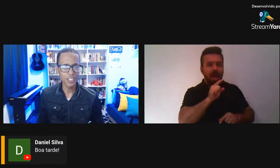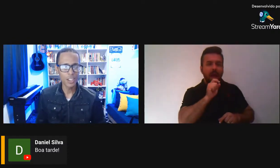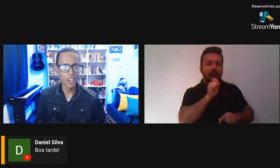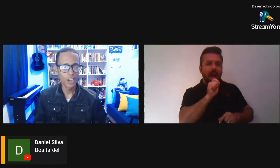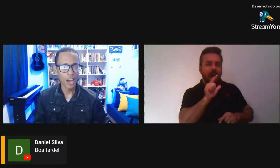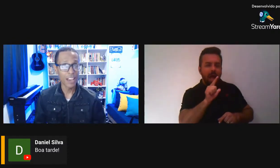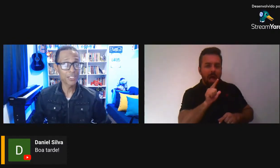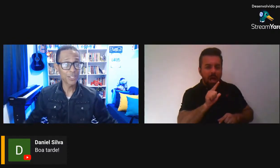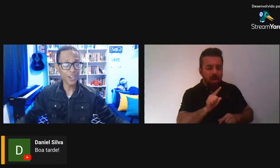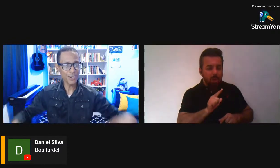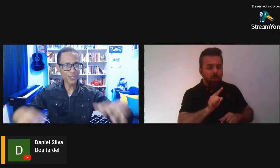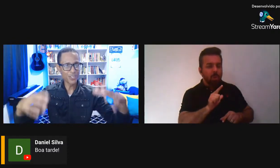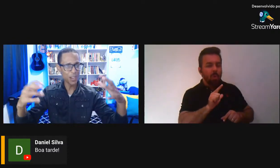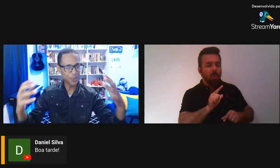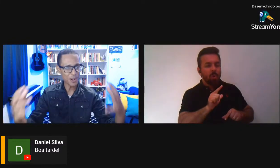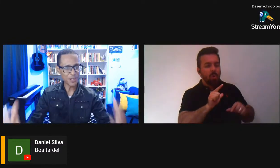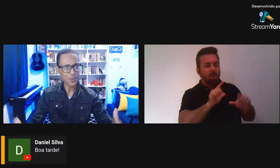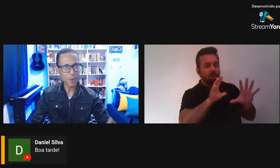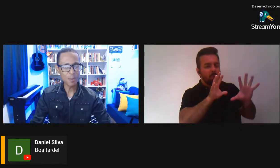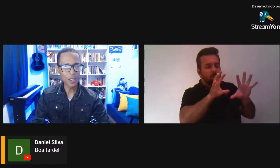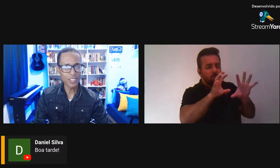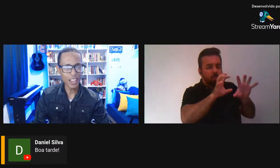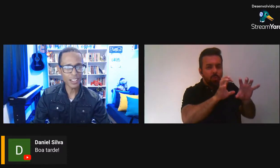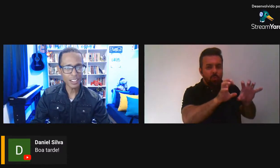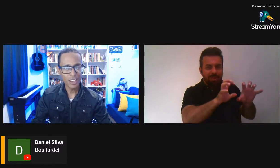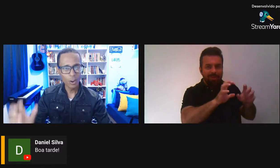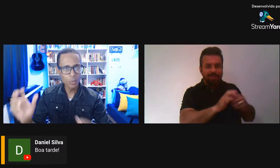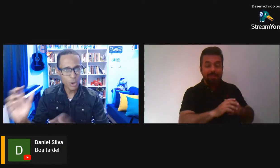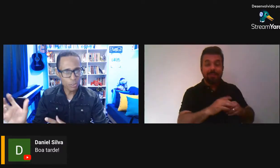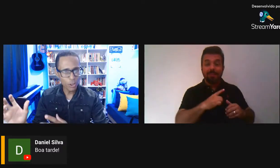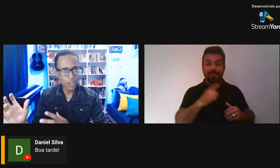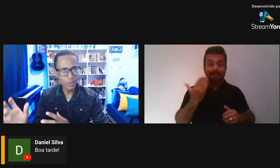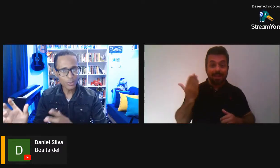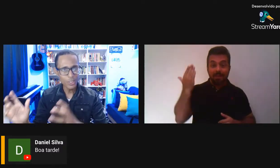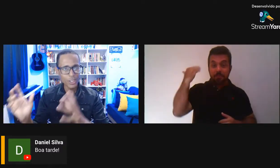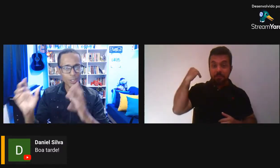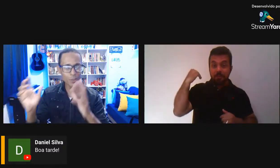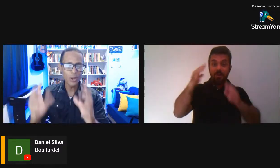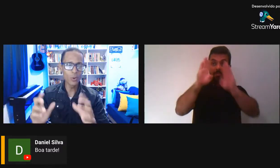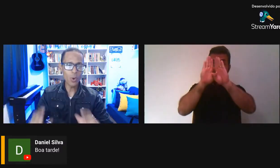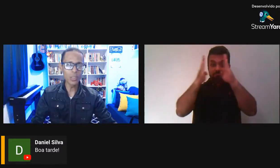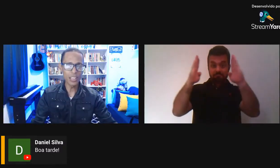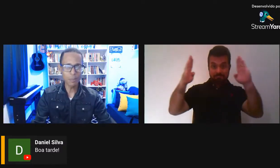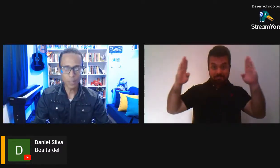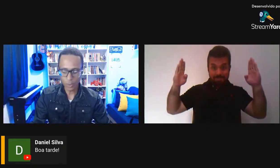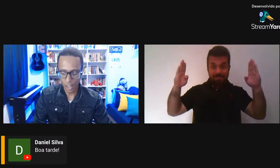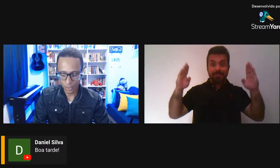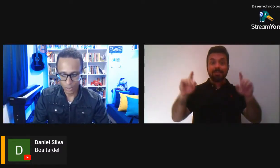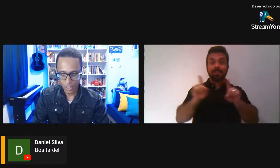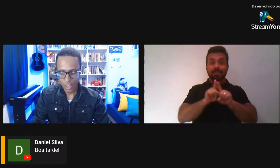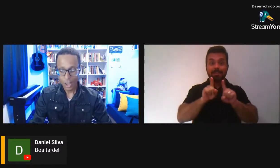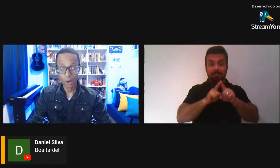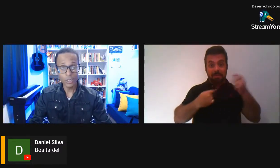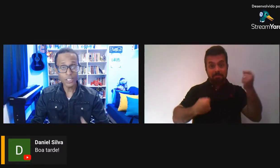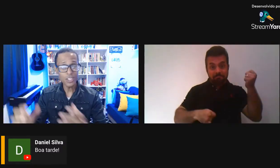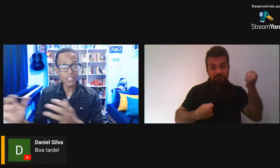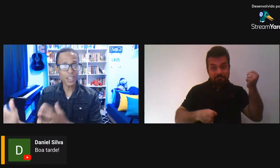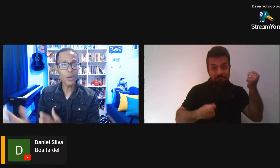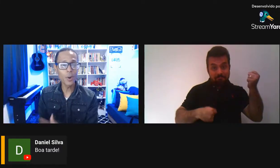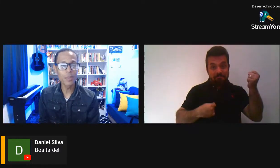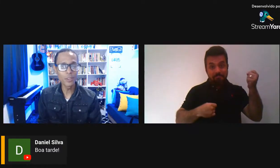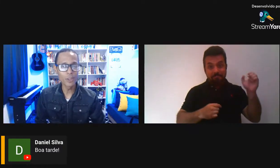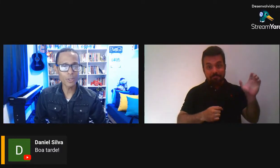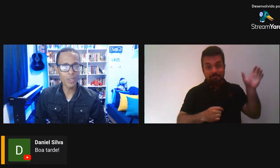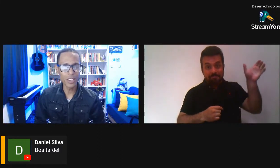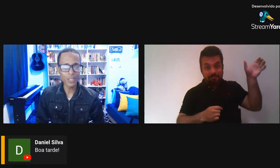estante, a estante do Dialogando com a Biblioteca, o meu violão e o meu ukulele pendurado. Hoje